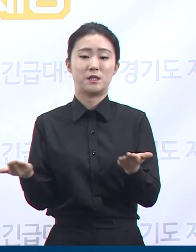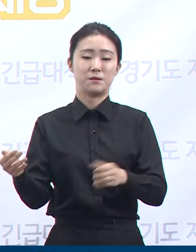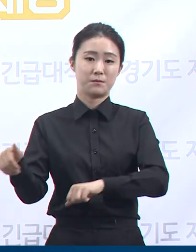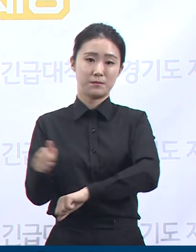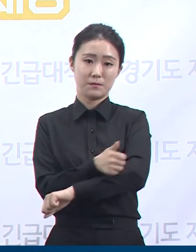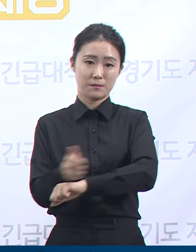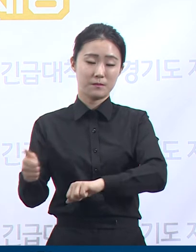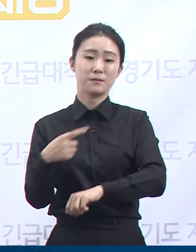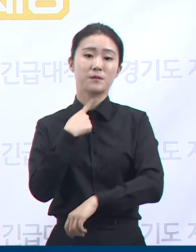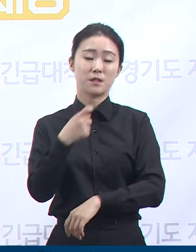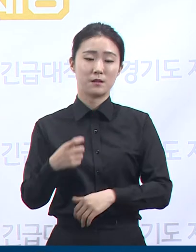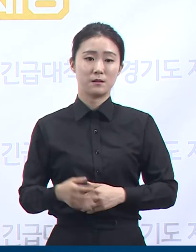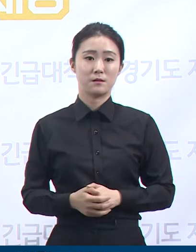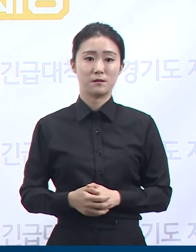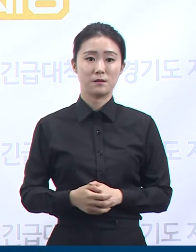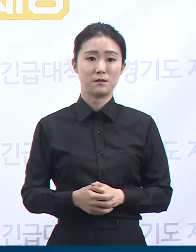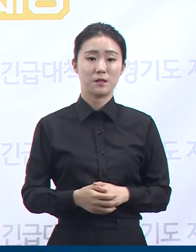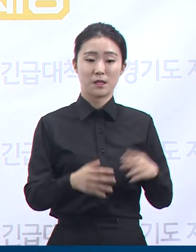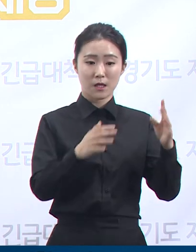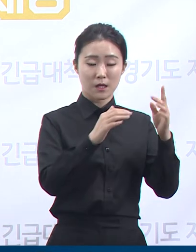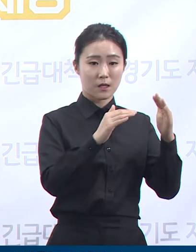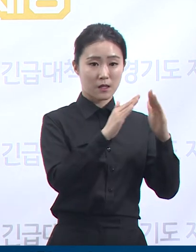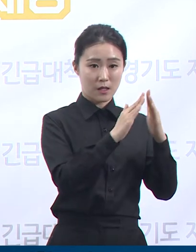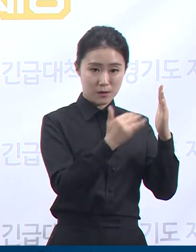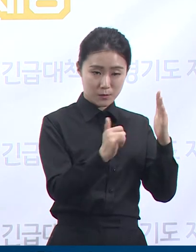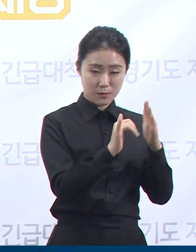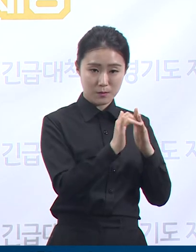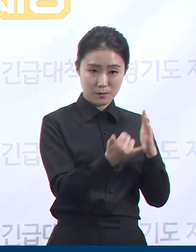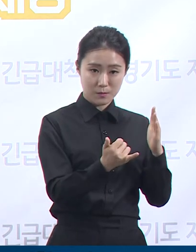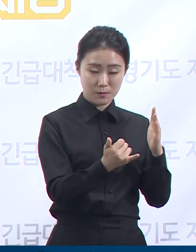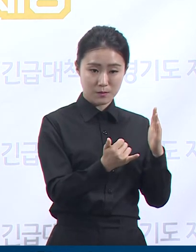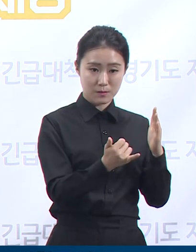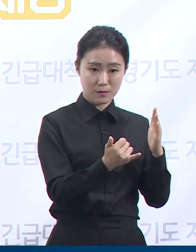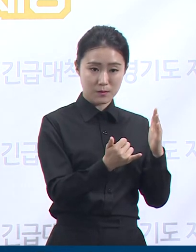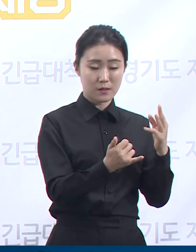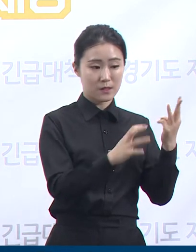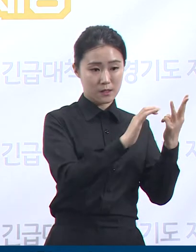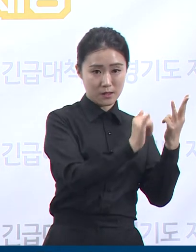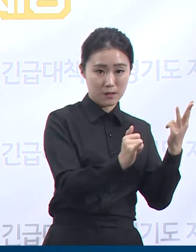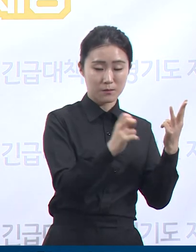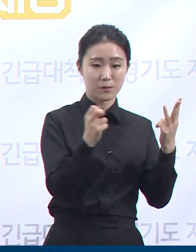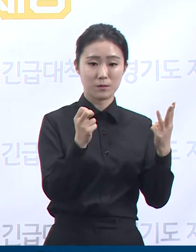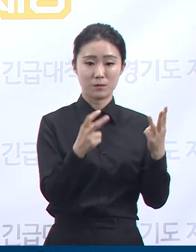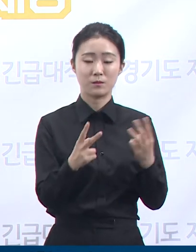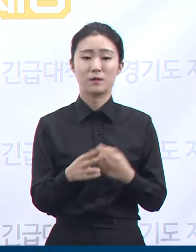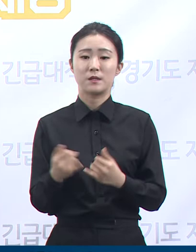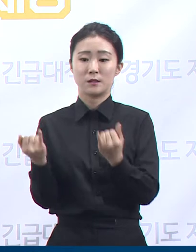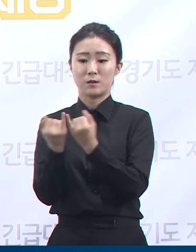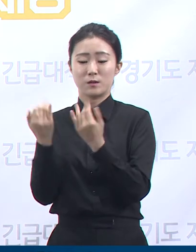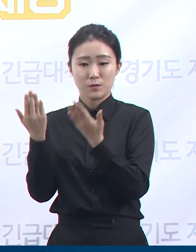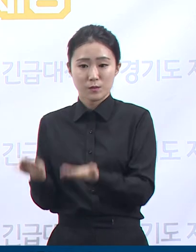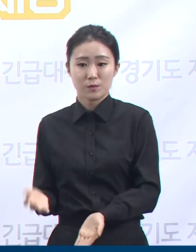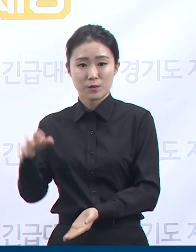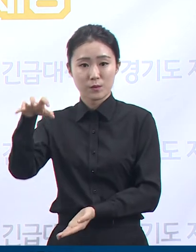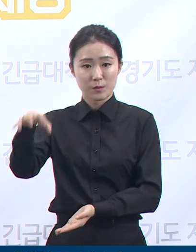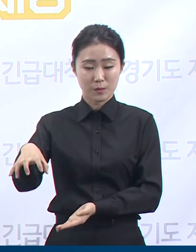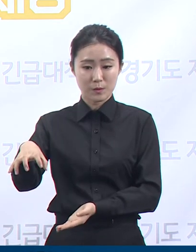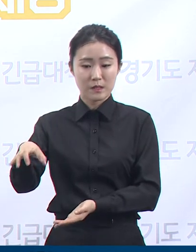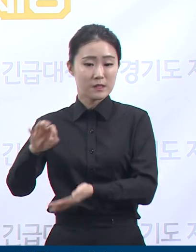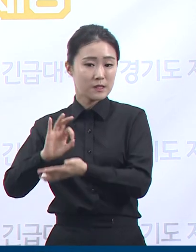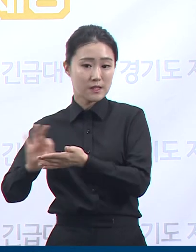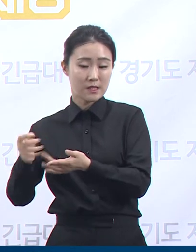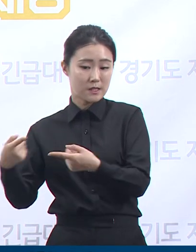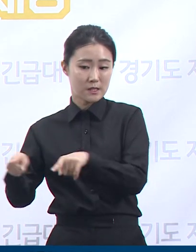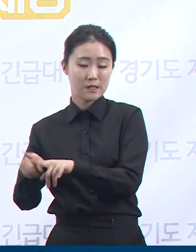접촉자인 가족 3명과 같은 회사 여자 휴게실 공동사용자 10명에 대해 진단검사를 진행 중이며 이들에